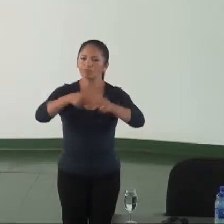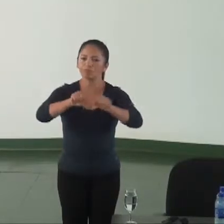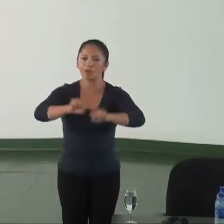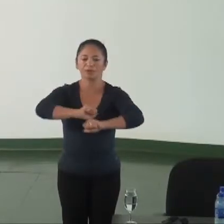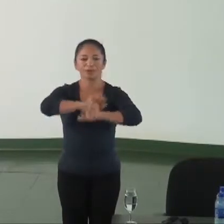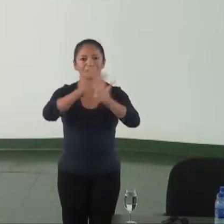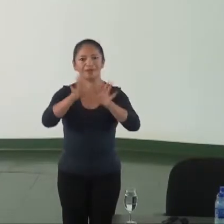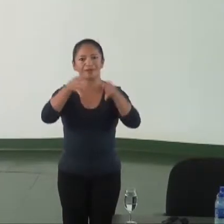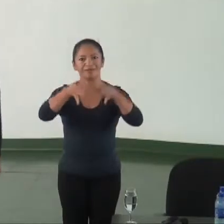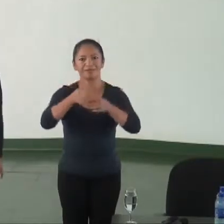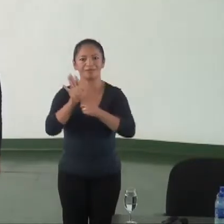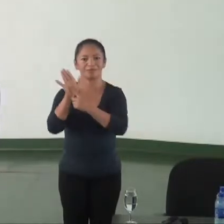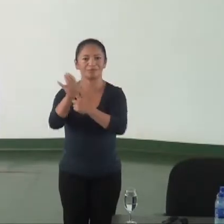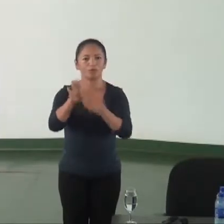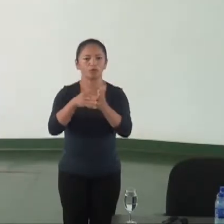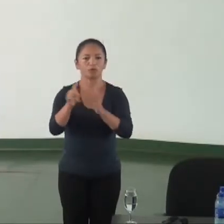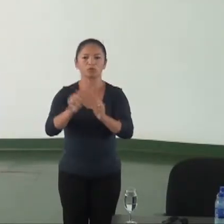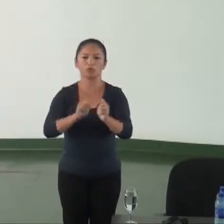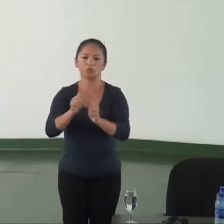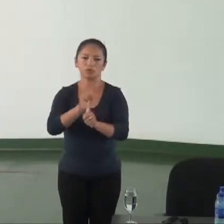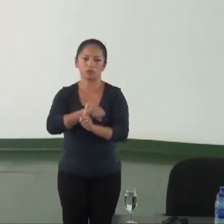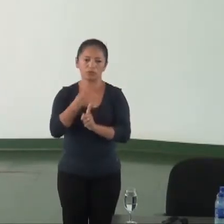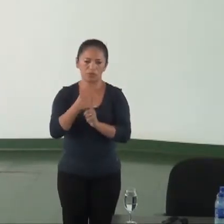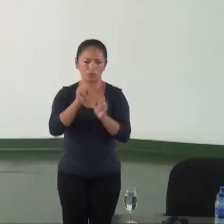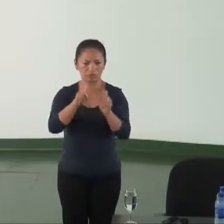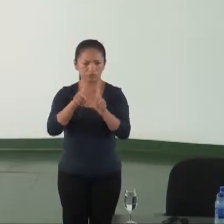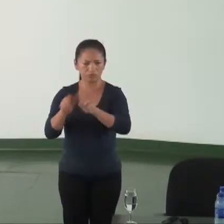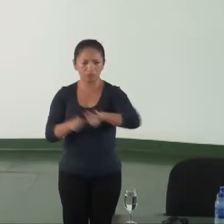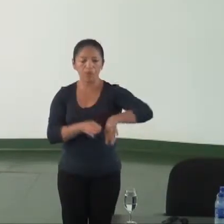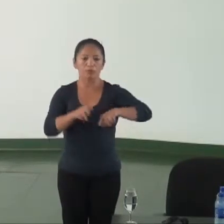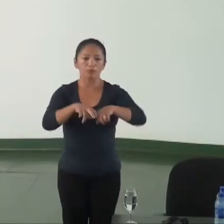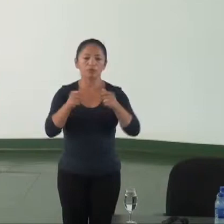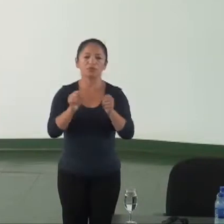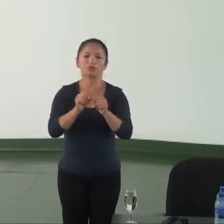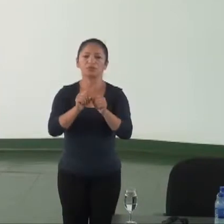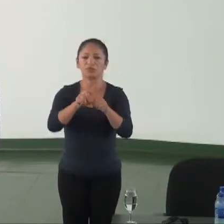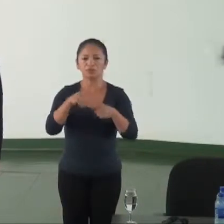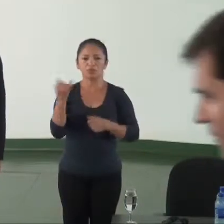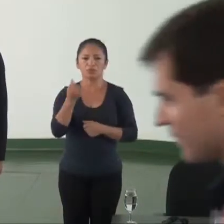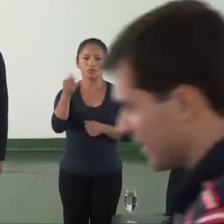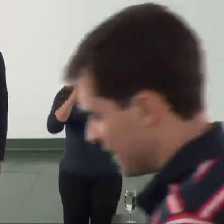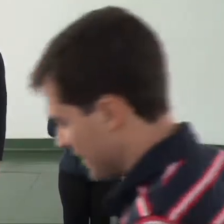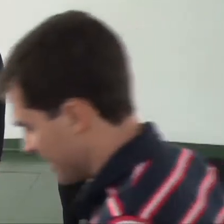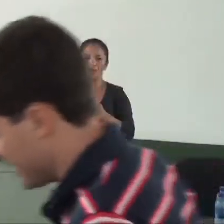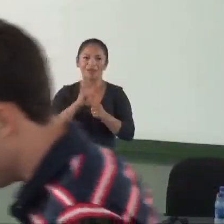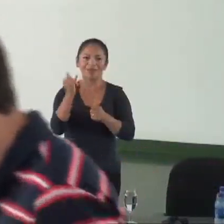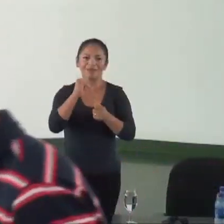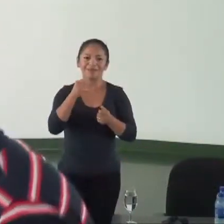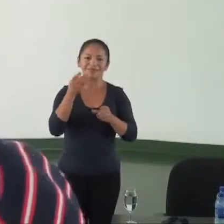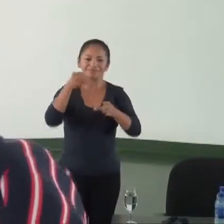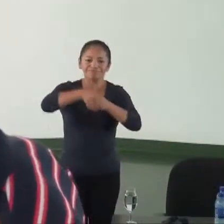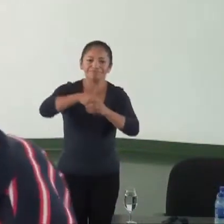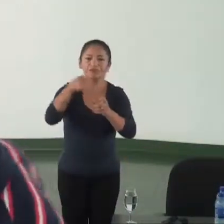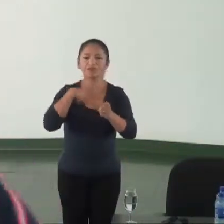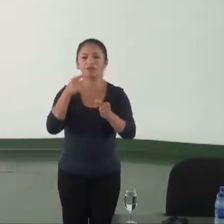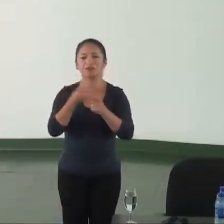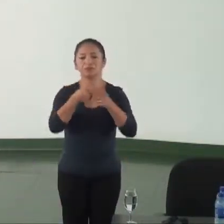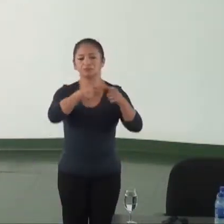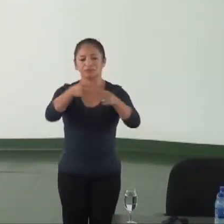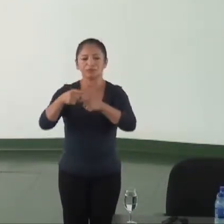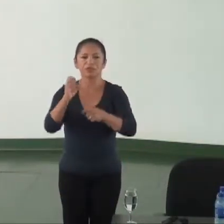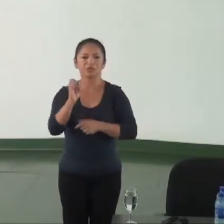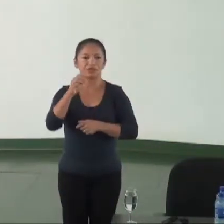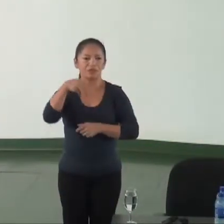social. O segundo, assegurar o recebimento, institucionalização e internalização das iniciativas do